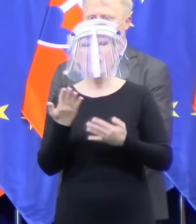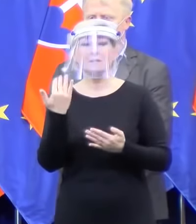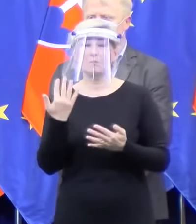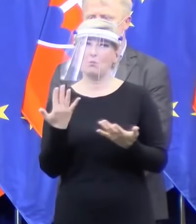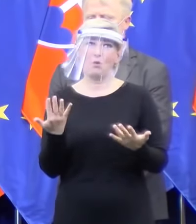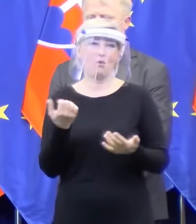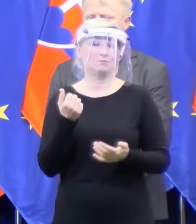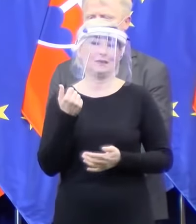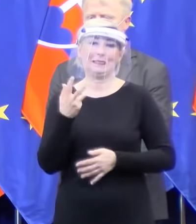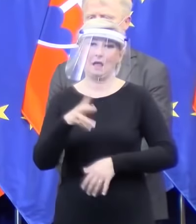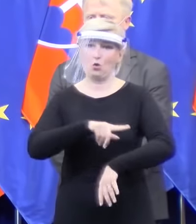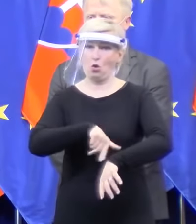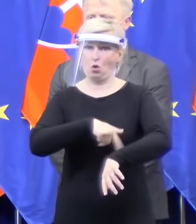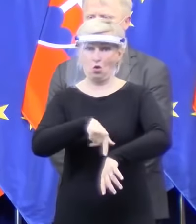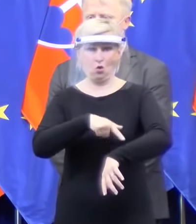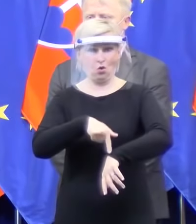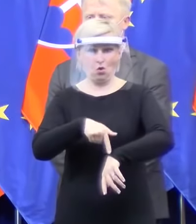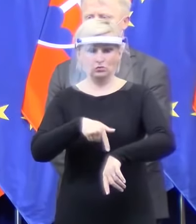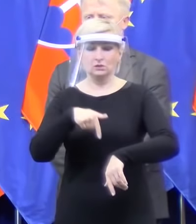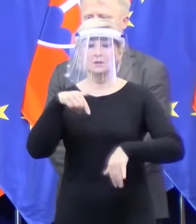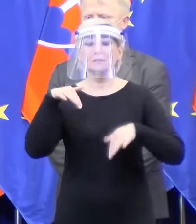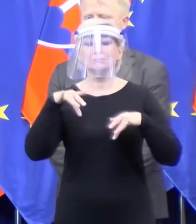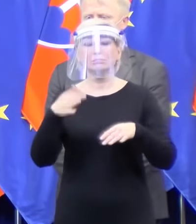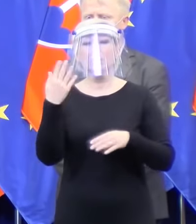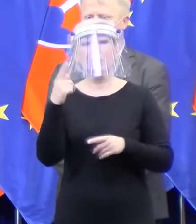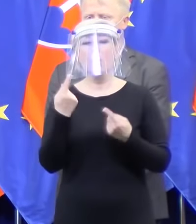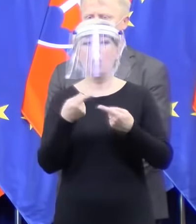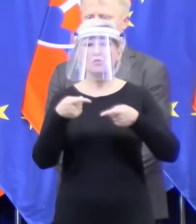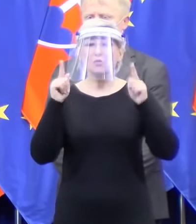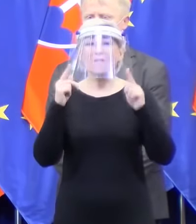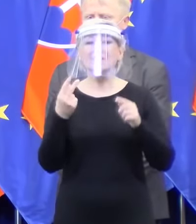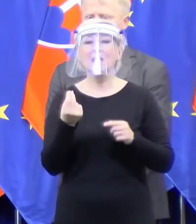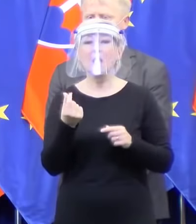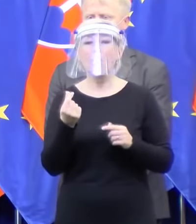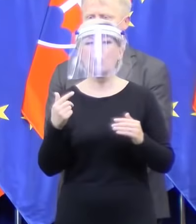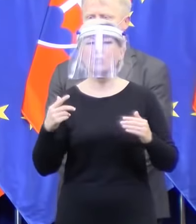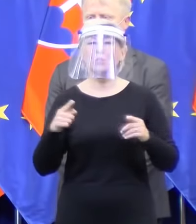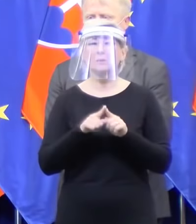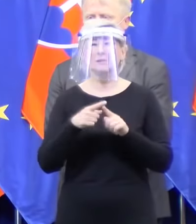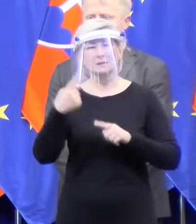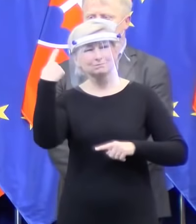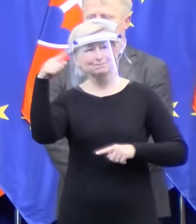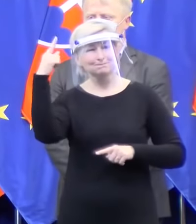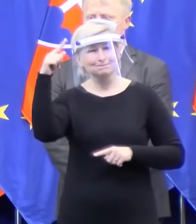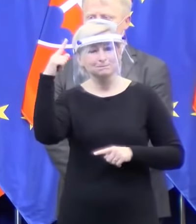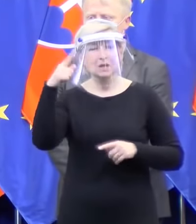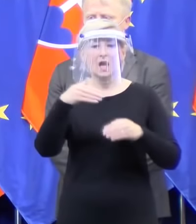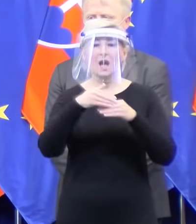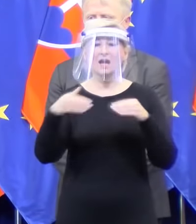boli tu tie slovenské ekonomické špičky k dispozícii či z ministerstva financí, z Rady pre rozpočtovú zodpovednosť,